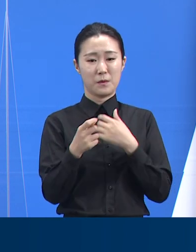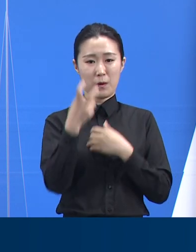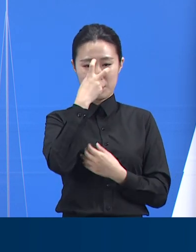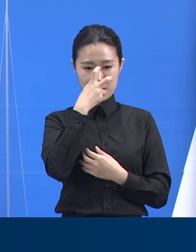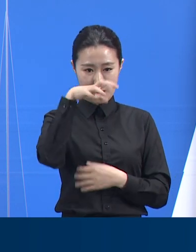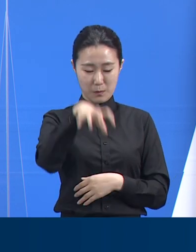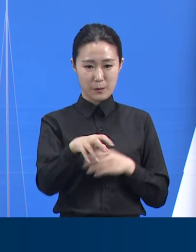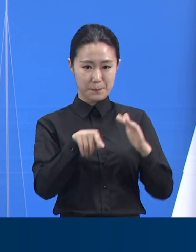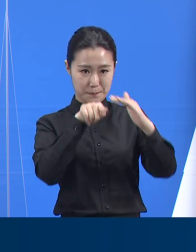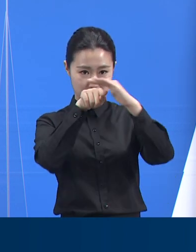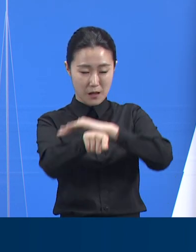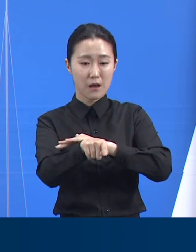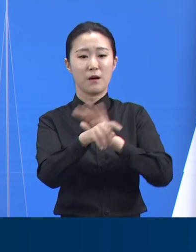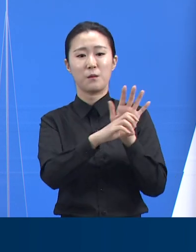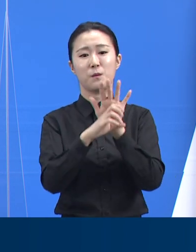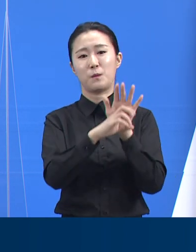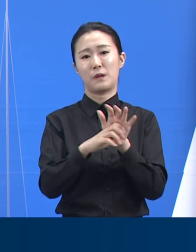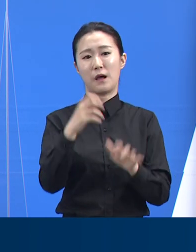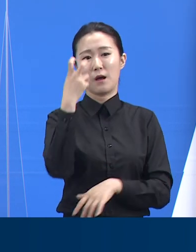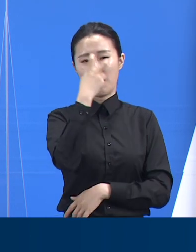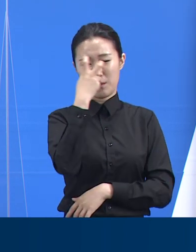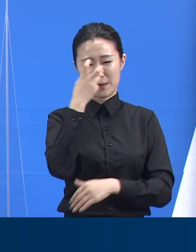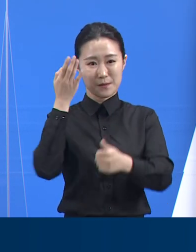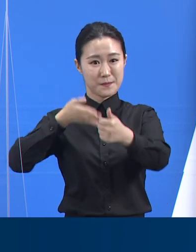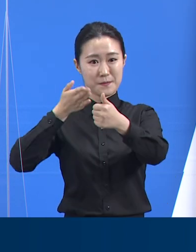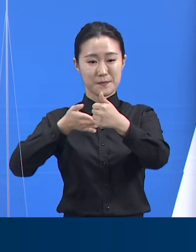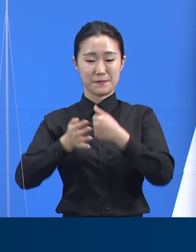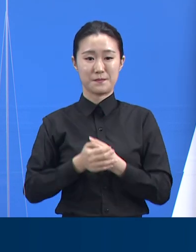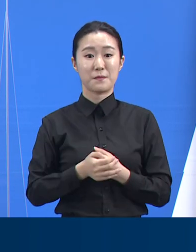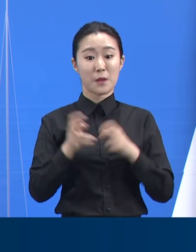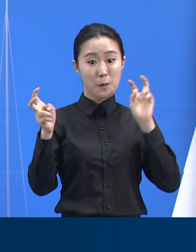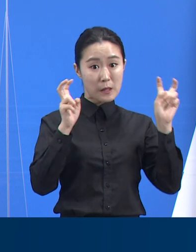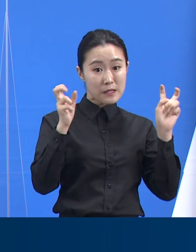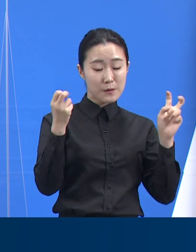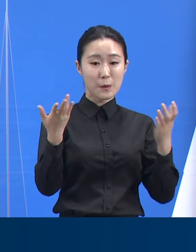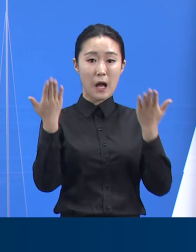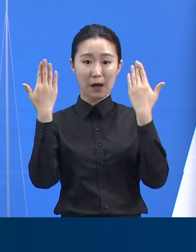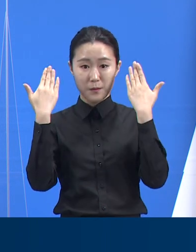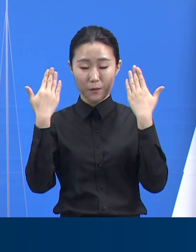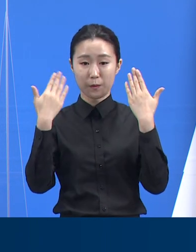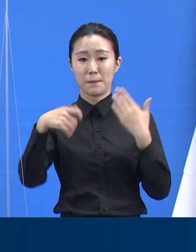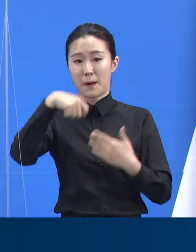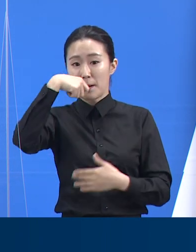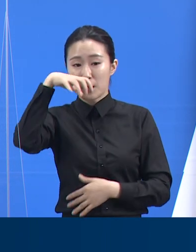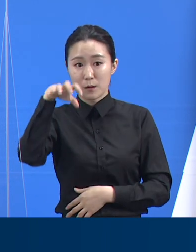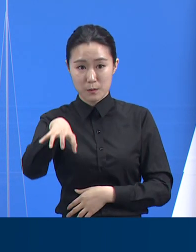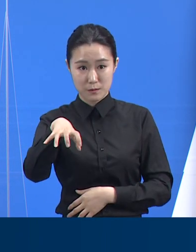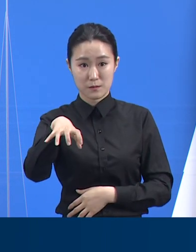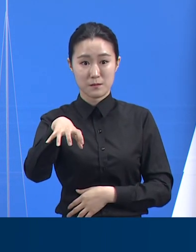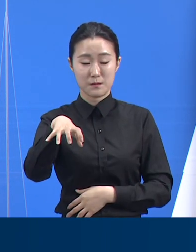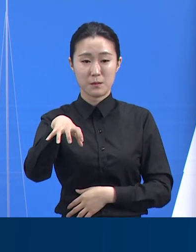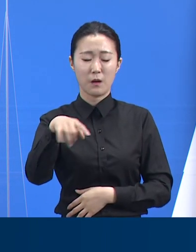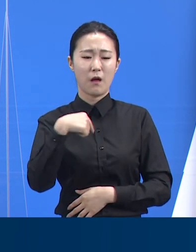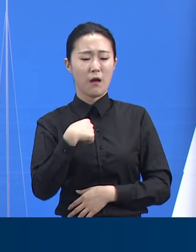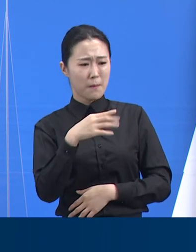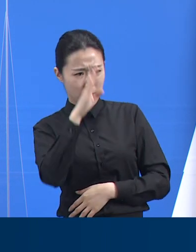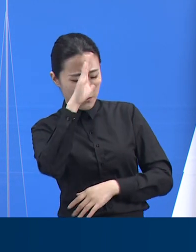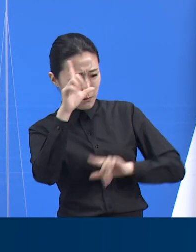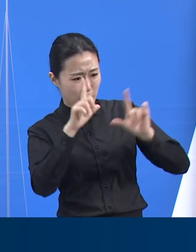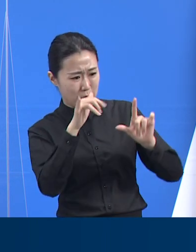코로나19 검사를 받아주시기 바랍니다. 사업장, 학교 등 집단 시설에서도 유증상자에 대한 철저한 스크링과